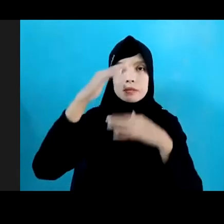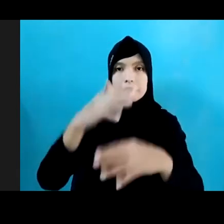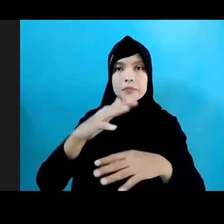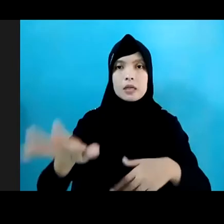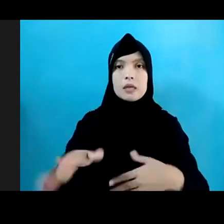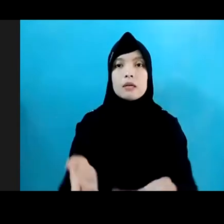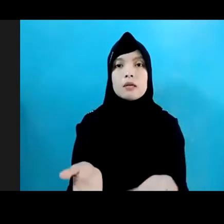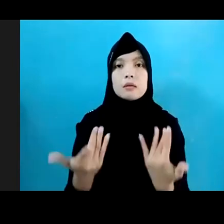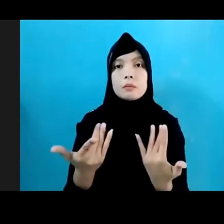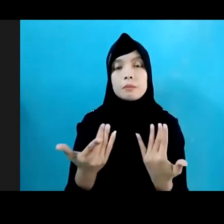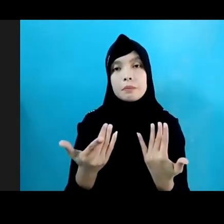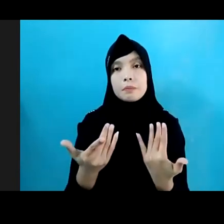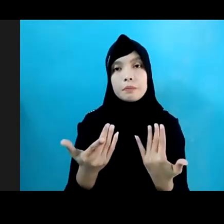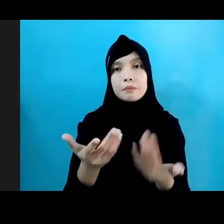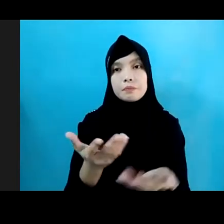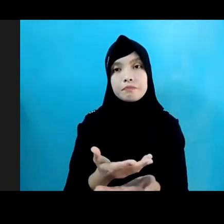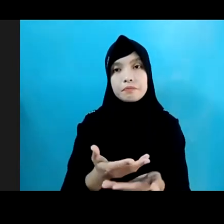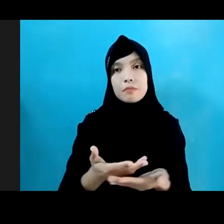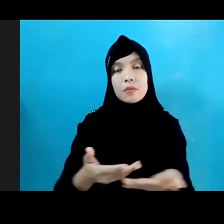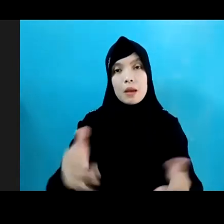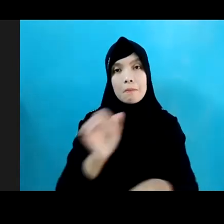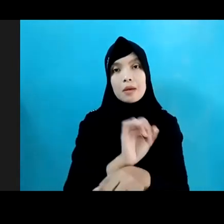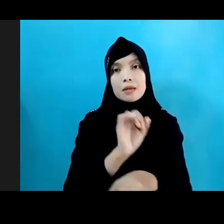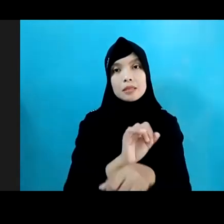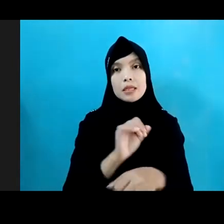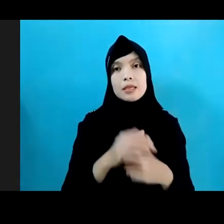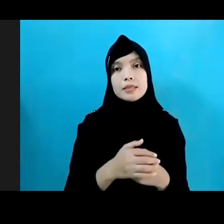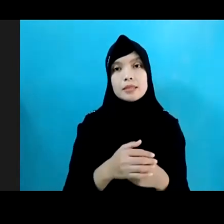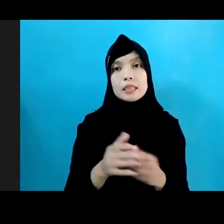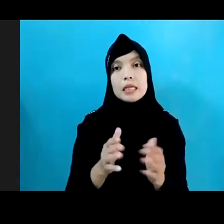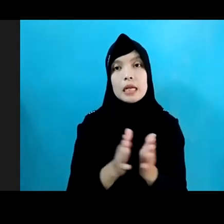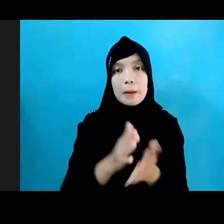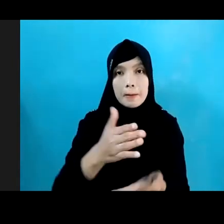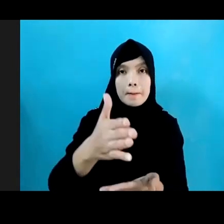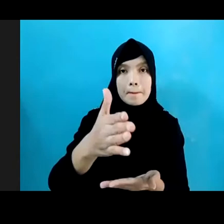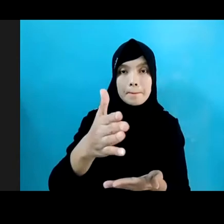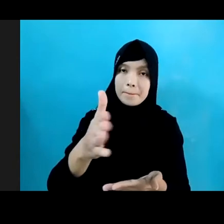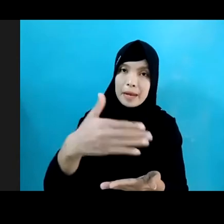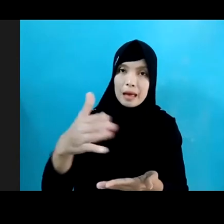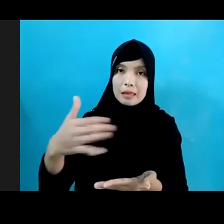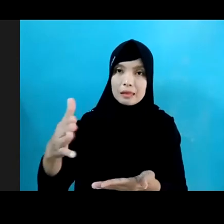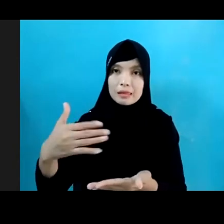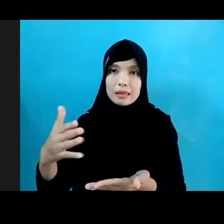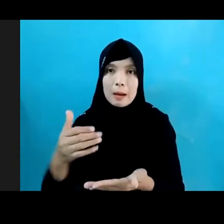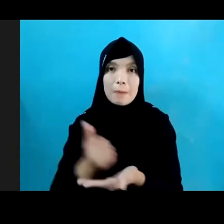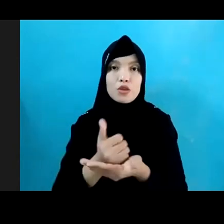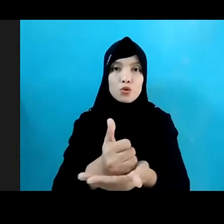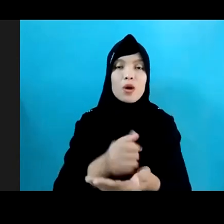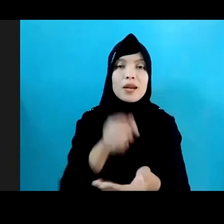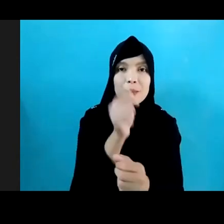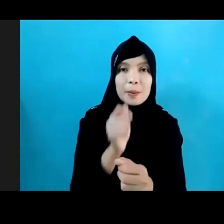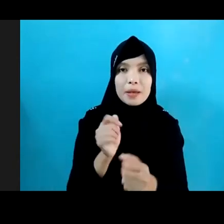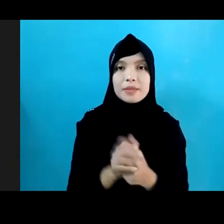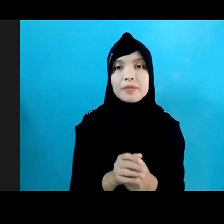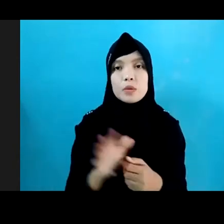Pekerjaan Untuk Dan Memperbaiki Data Penyaluran Bantuan Yang Kedua Untuk Mengatasi Kelaparan